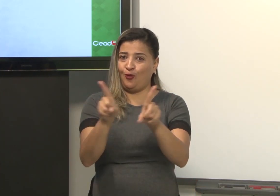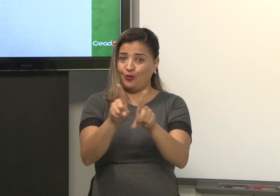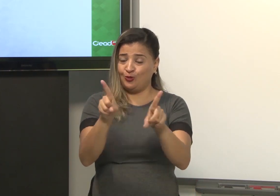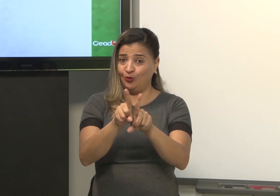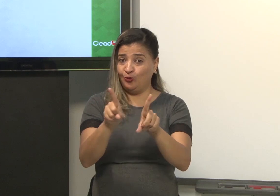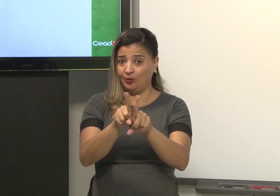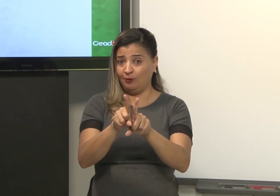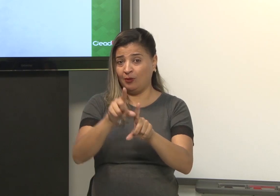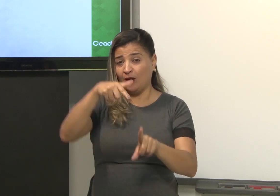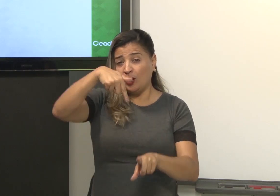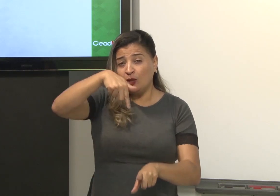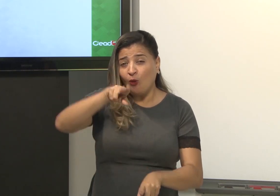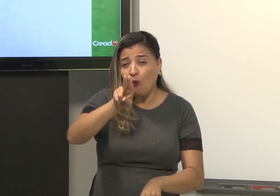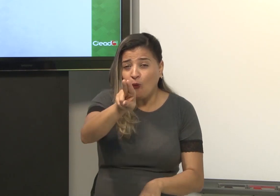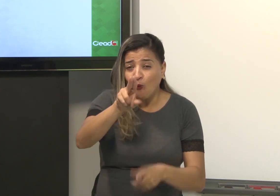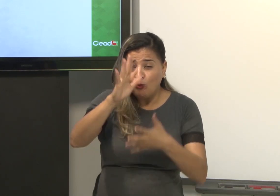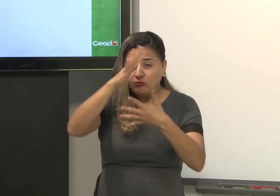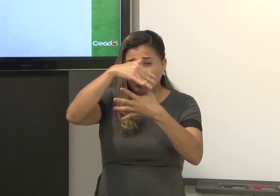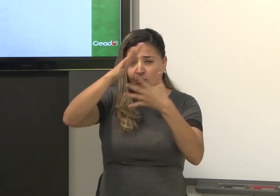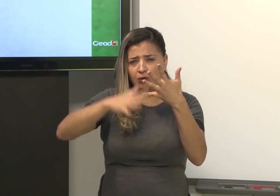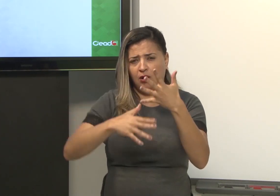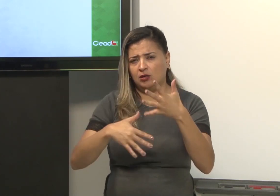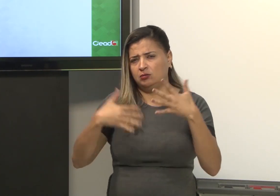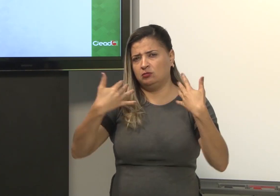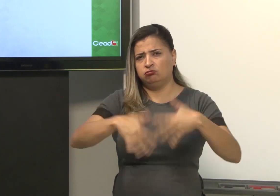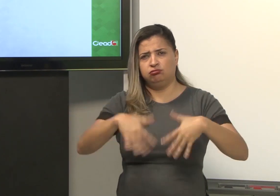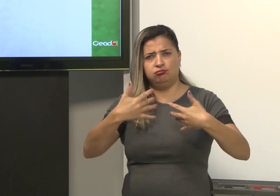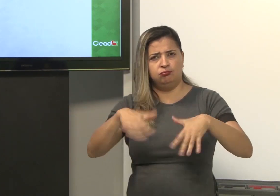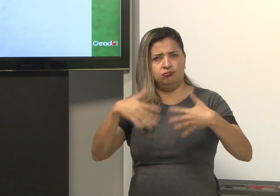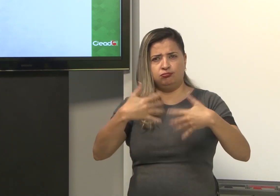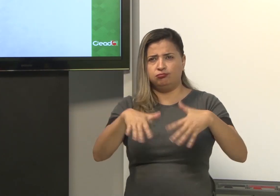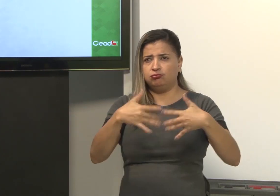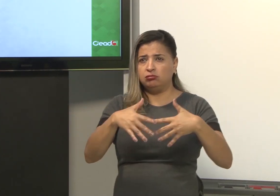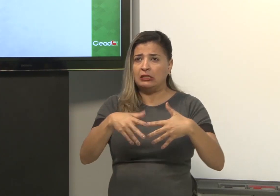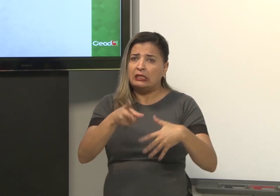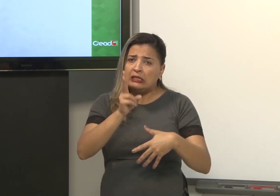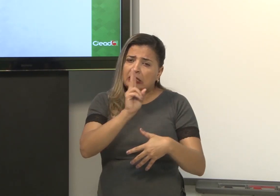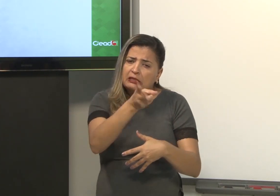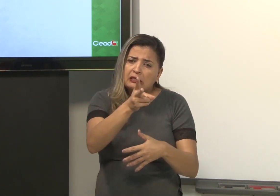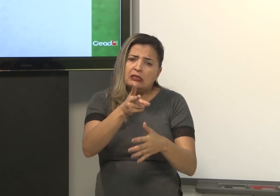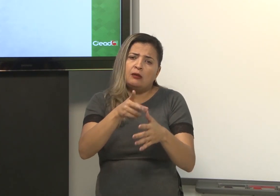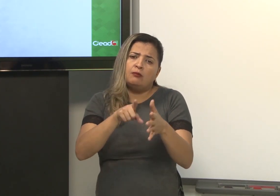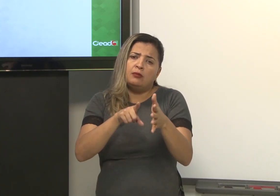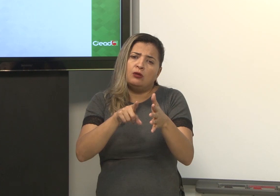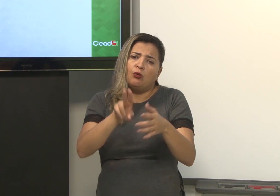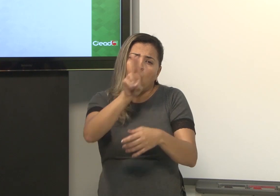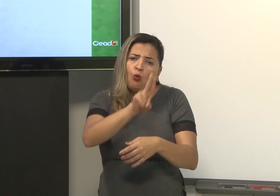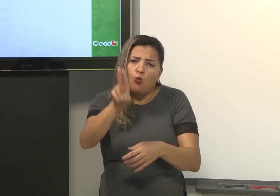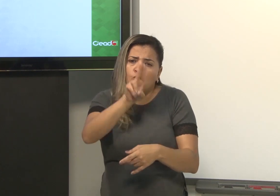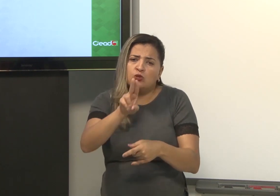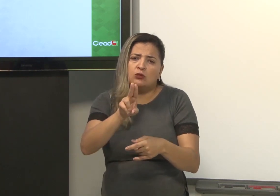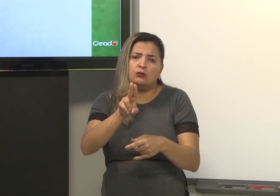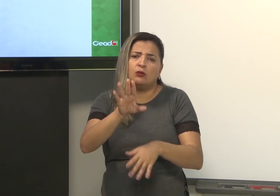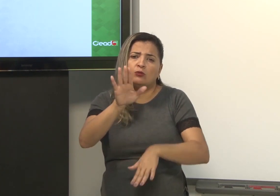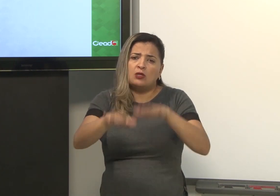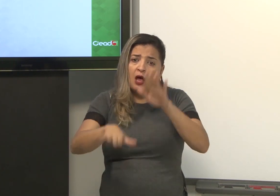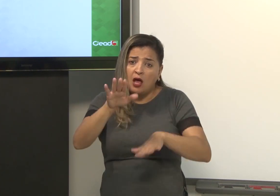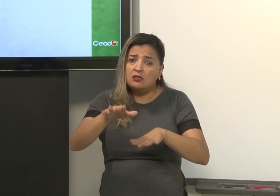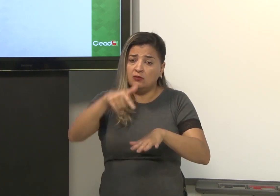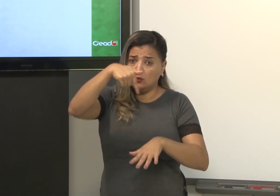Então, pode também ser usado o QU dentro da Libras, em várias situações. Sempre